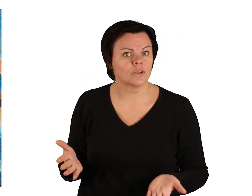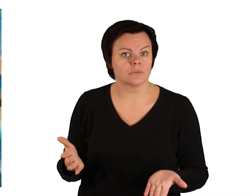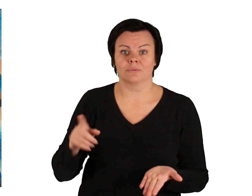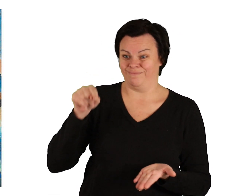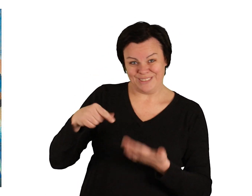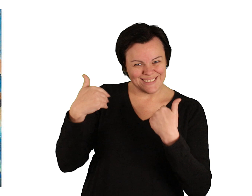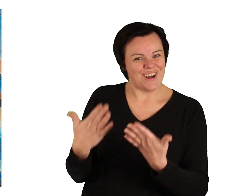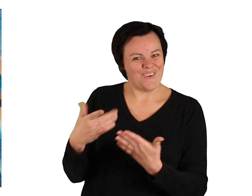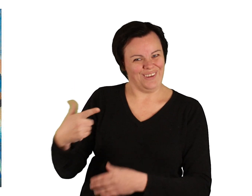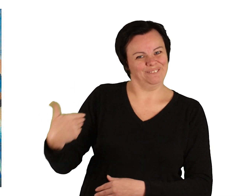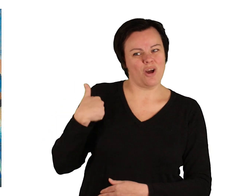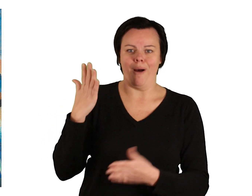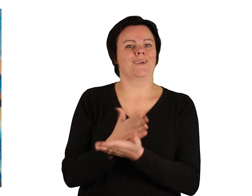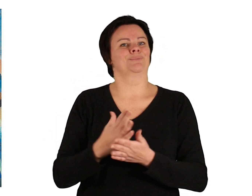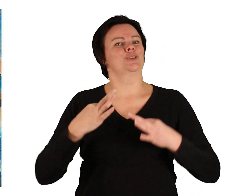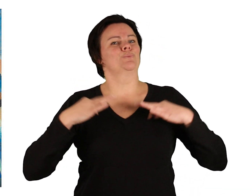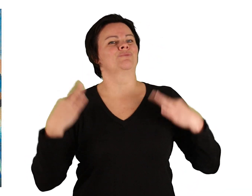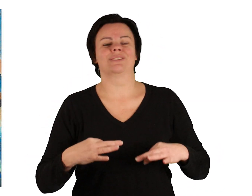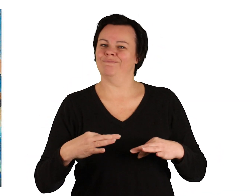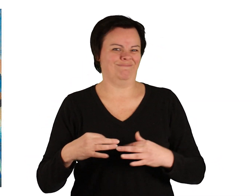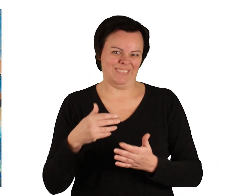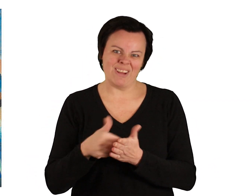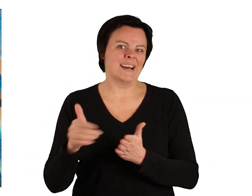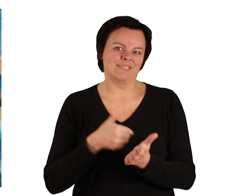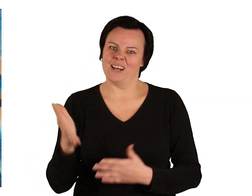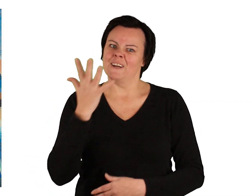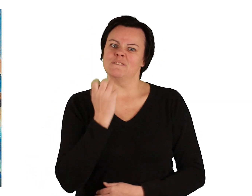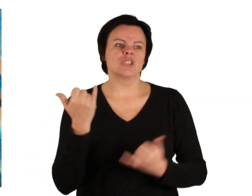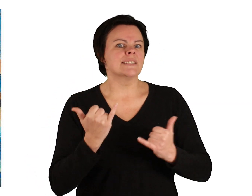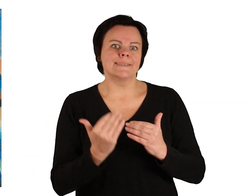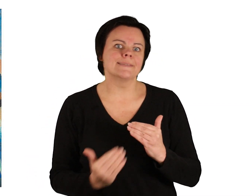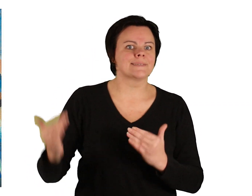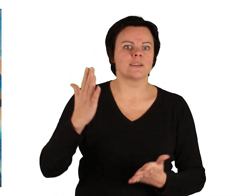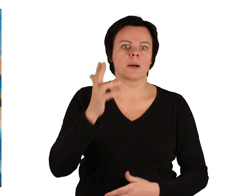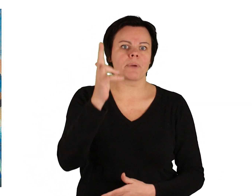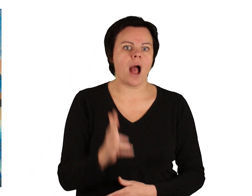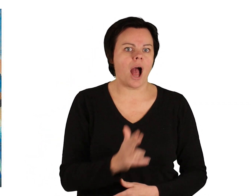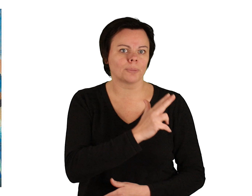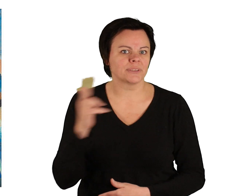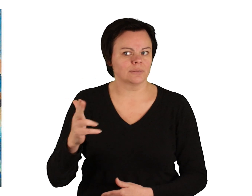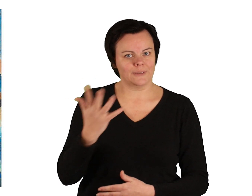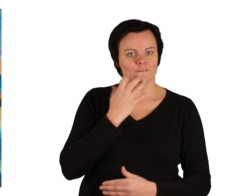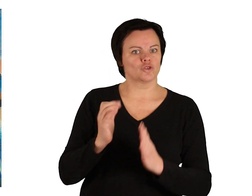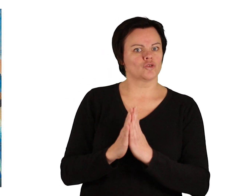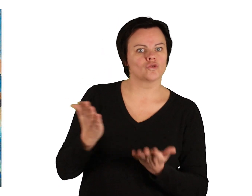Und so war es dann auch. Doch auch hier machte die Frau noch keinen Punkt. Nun wollte sie auch noch Papst werden.